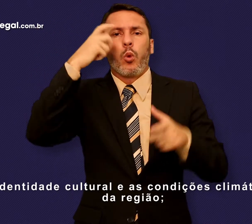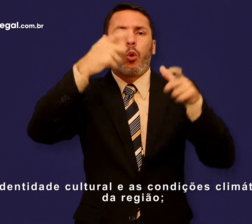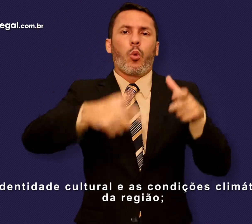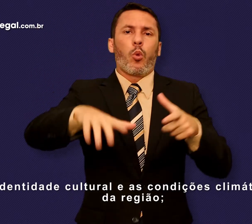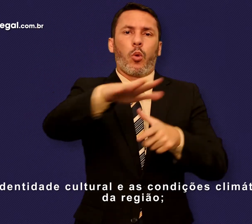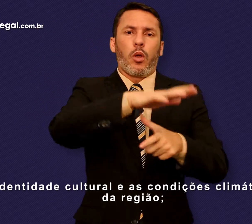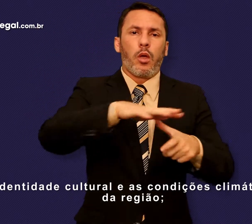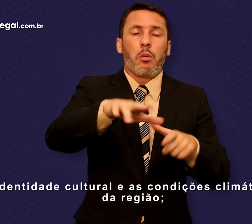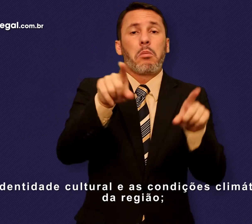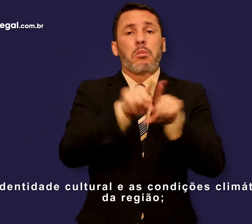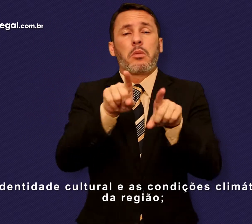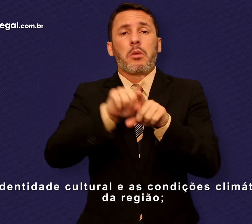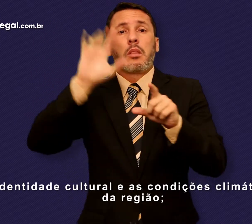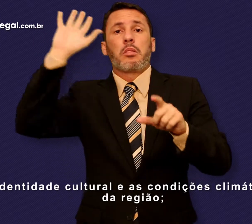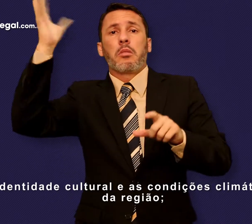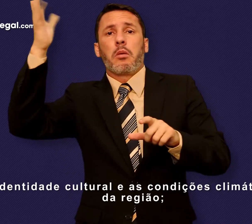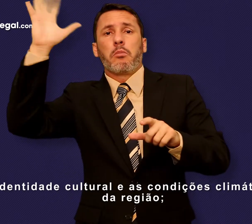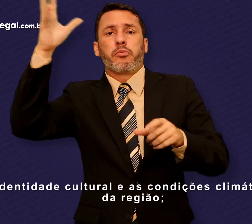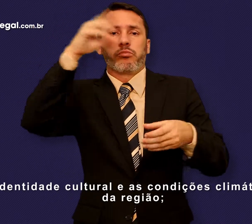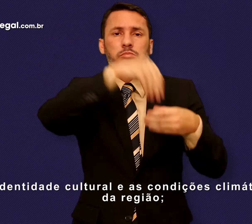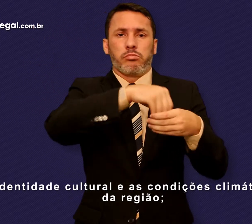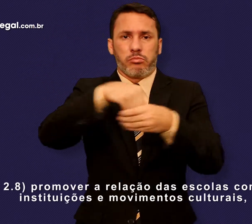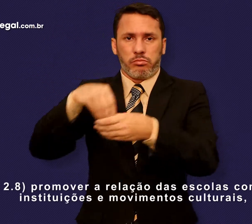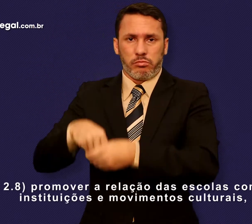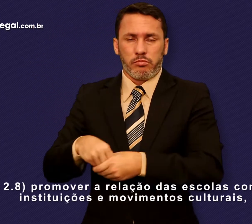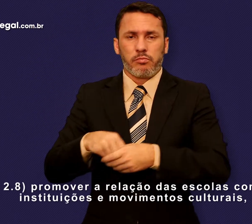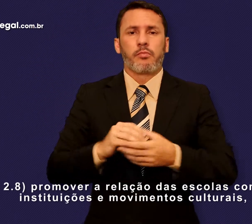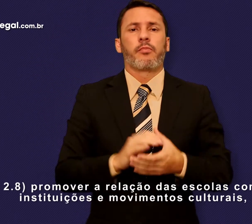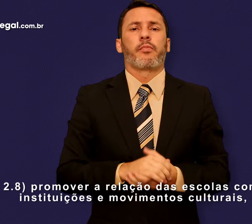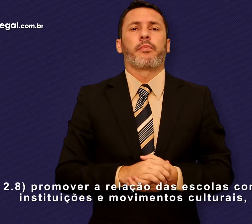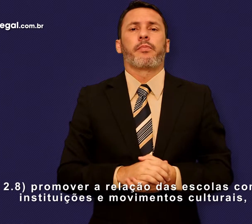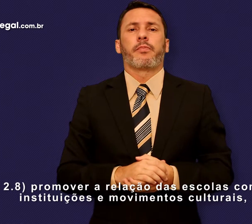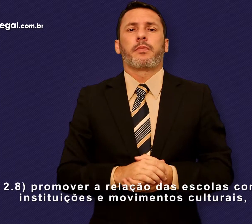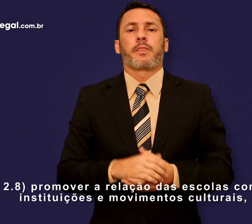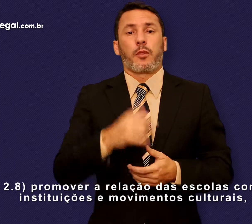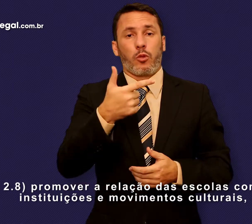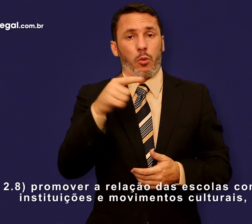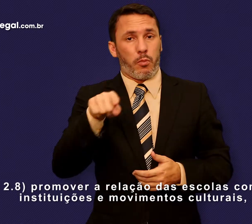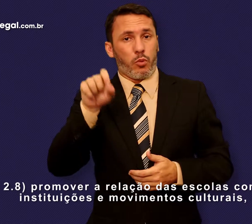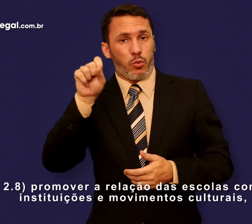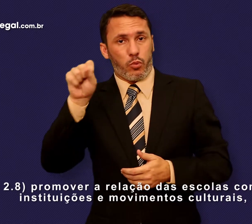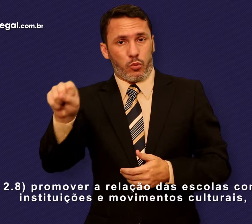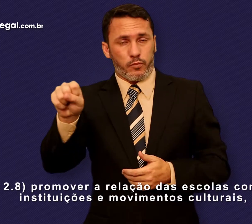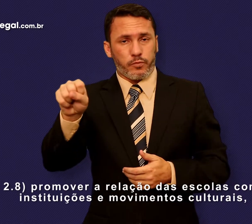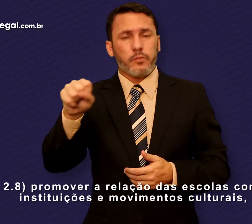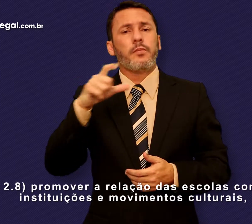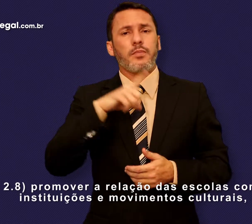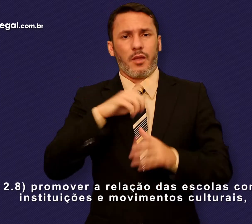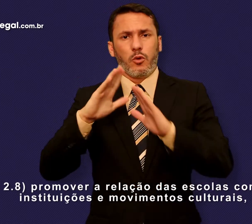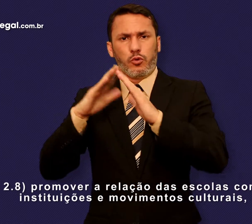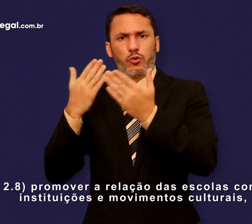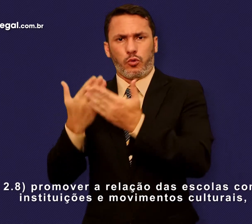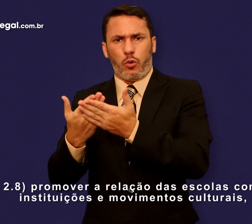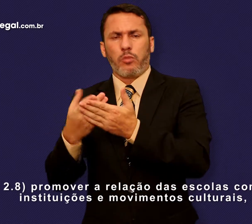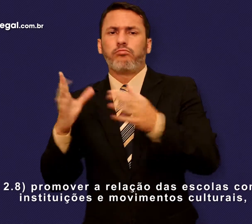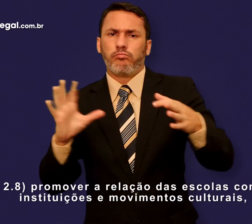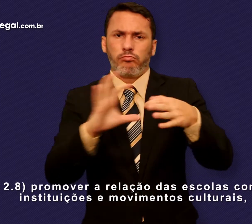e as condições climáticas da região. 2.8. Promover a relação das escolas com instituições e